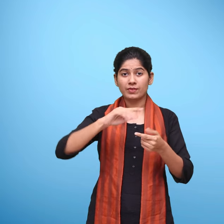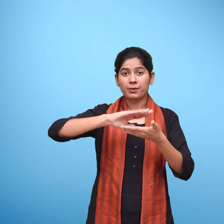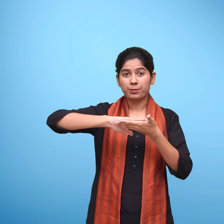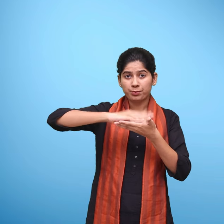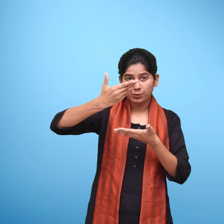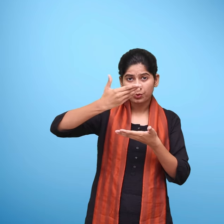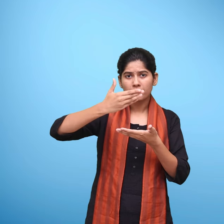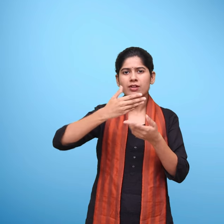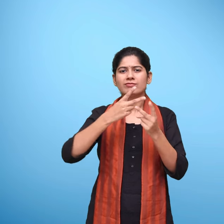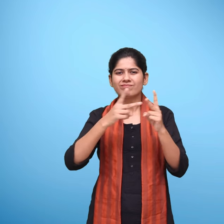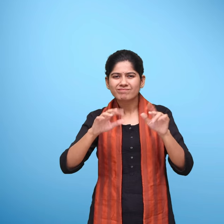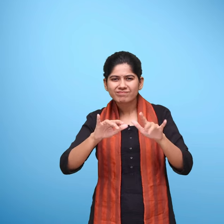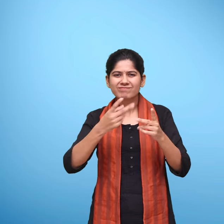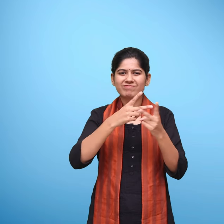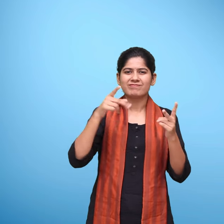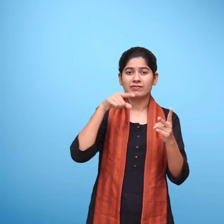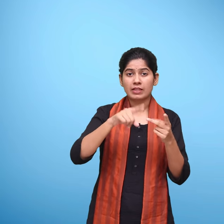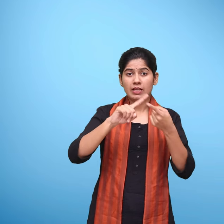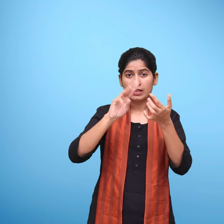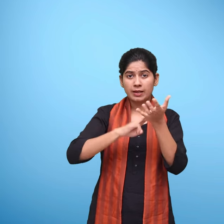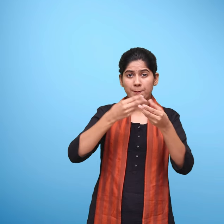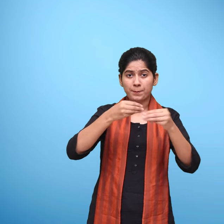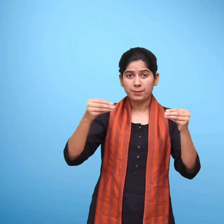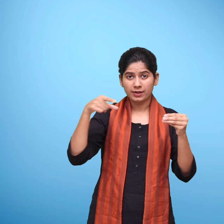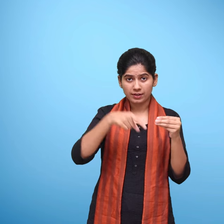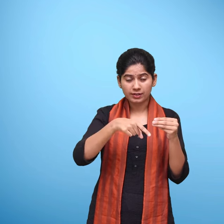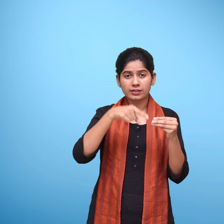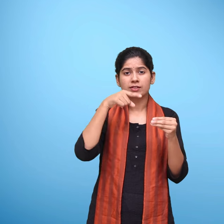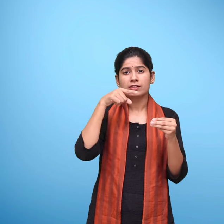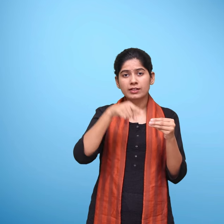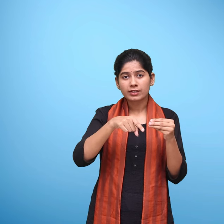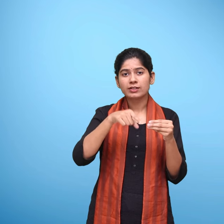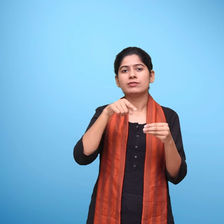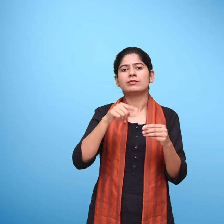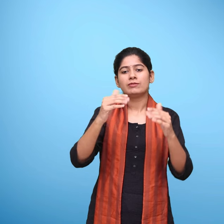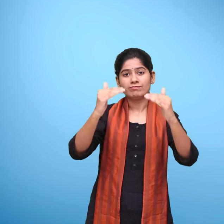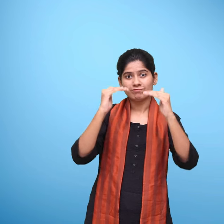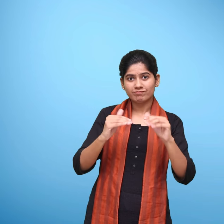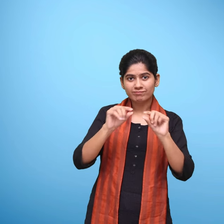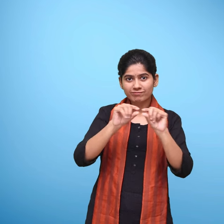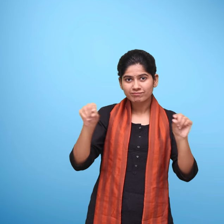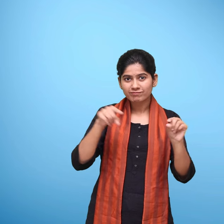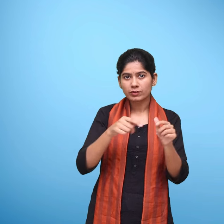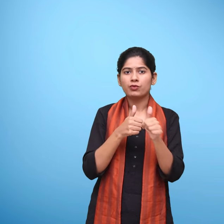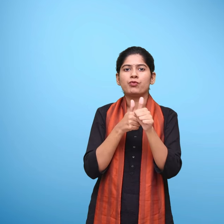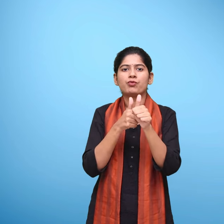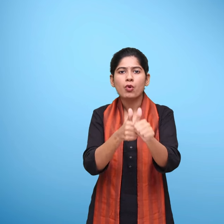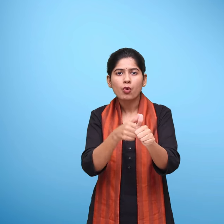डेस्क्टॉप या लेप्टॉप पर e-पार्शाला द्वारा e-सामगरी प्राप्त करने के लिए इन चरणों का पालन करें